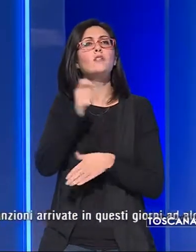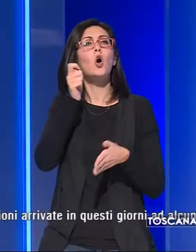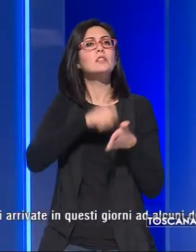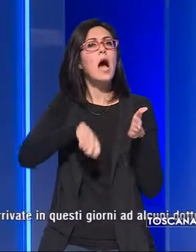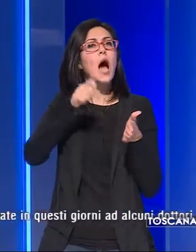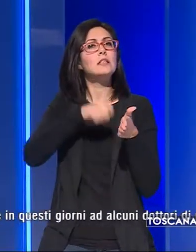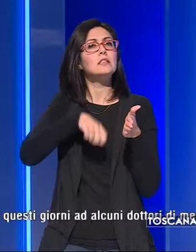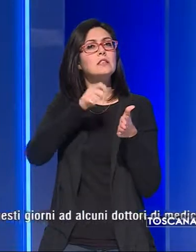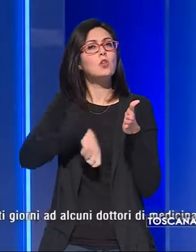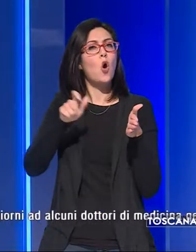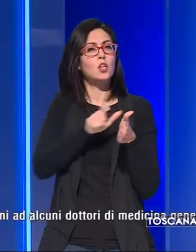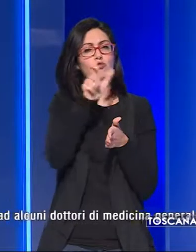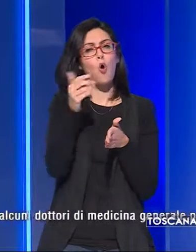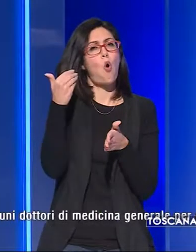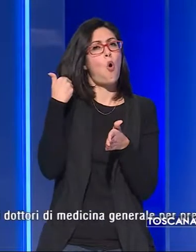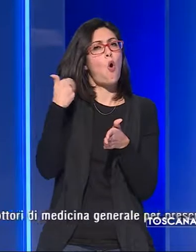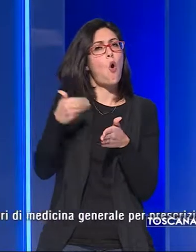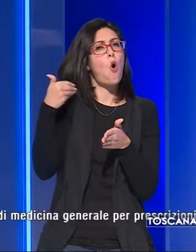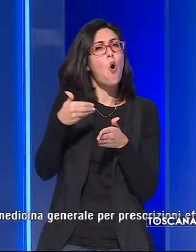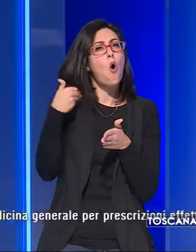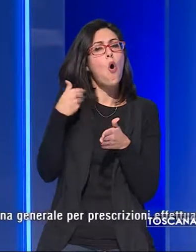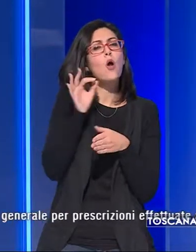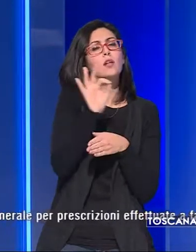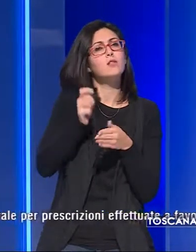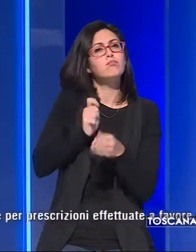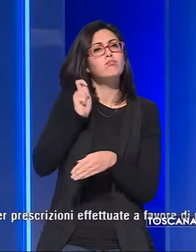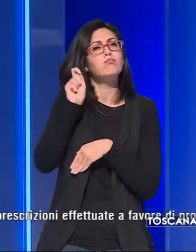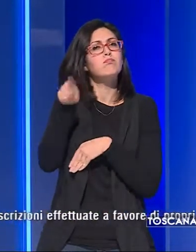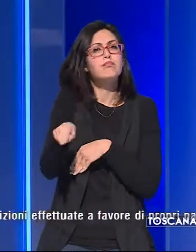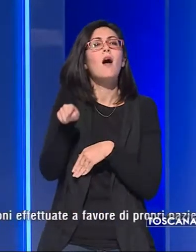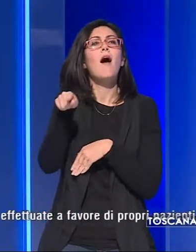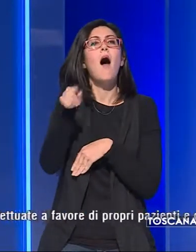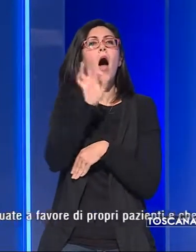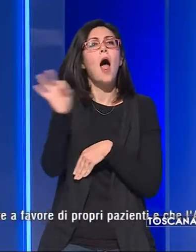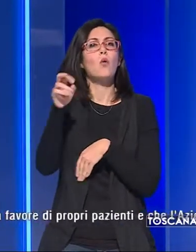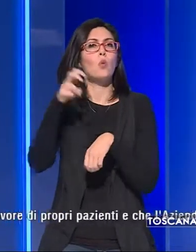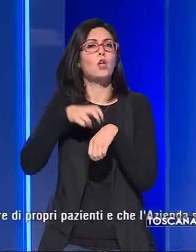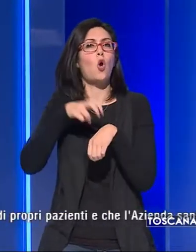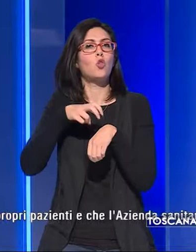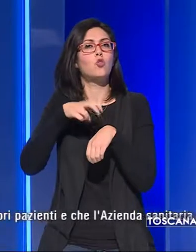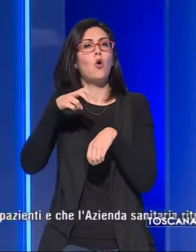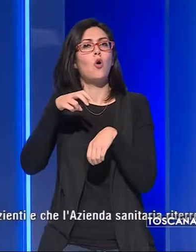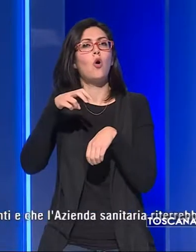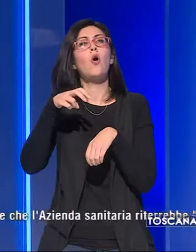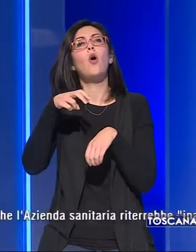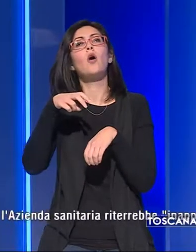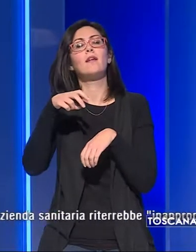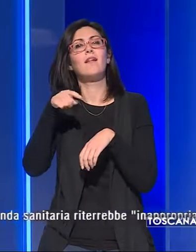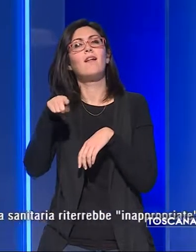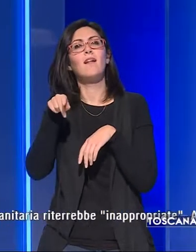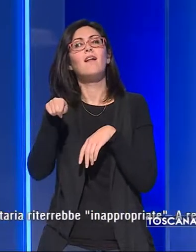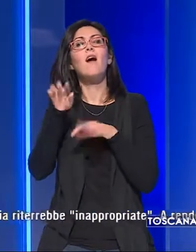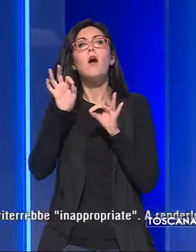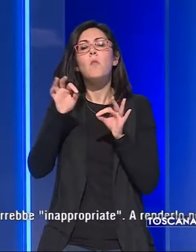arrivate in questi giorni ad alcuni dottori di medicina generale, per prescrizioni